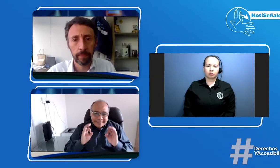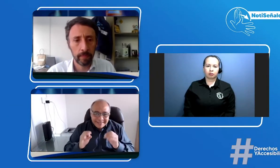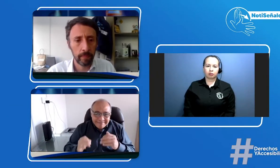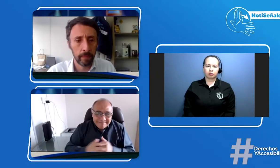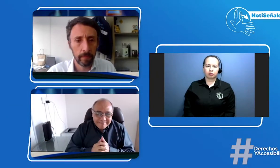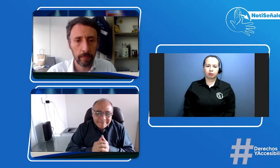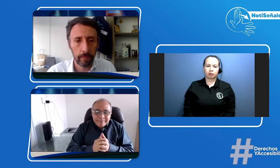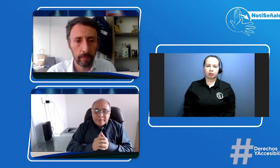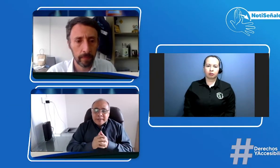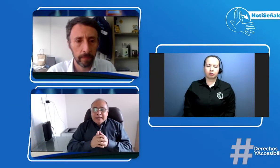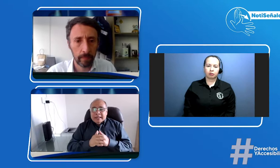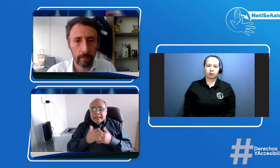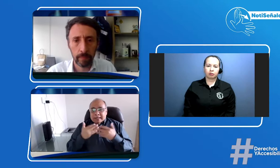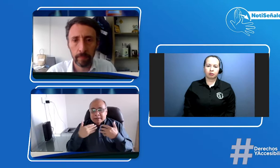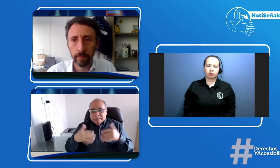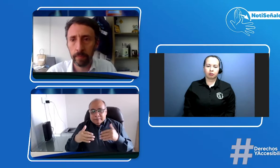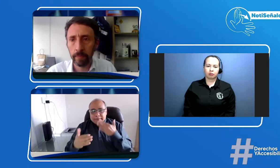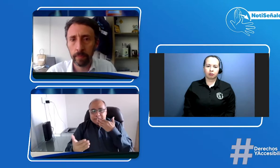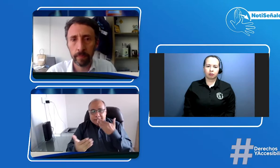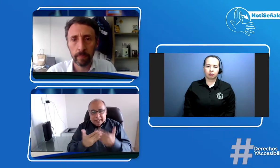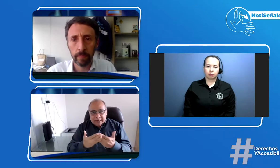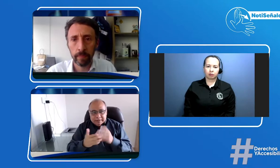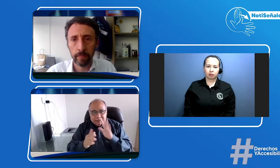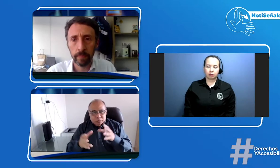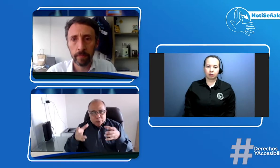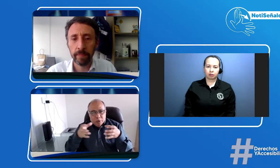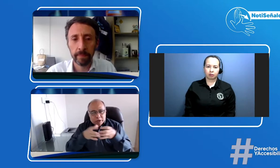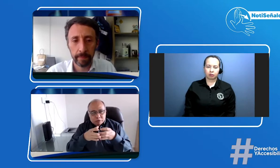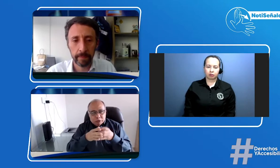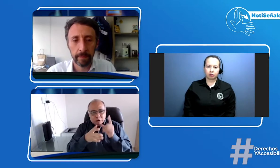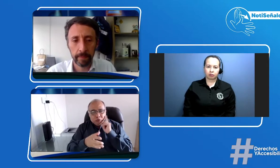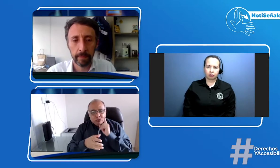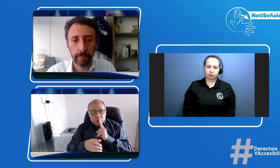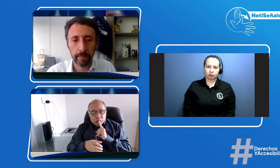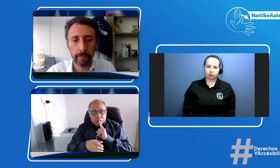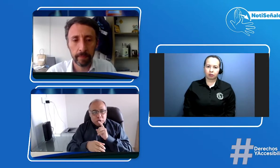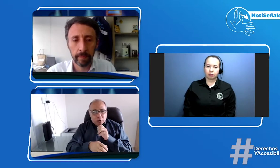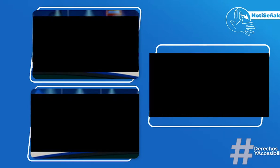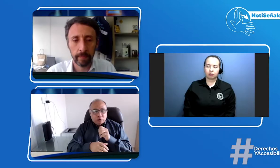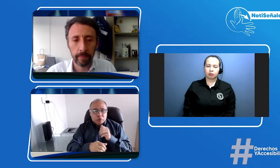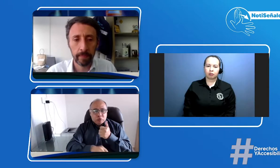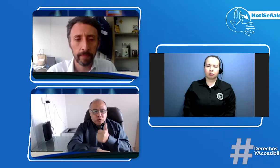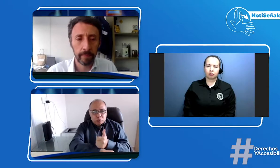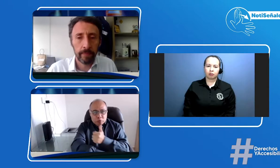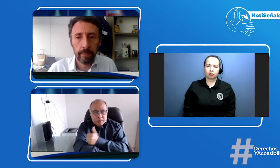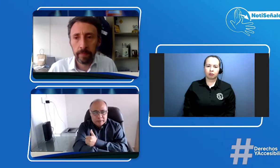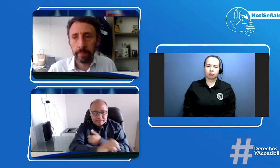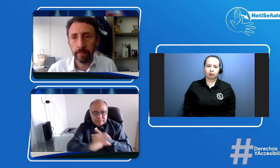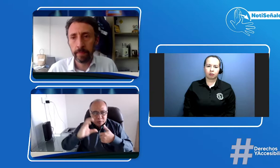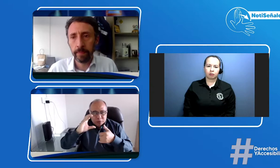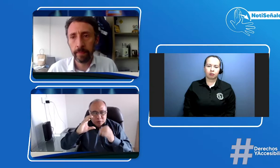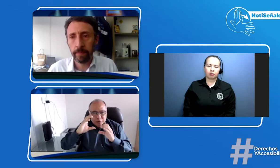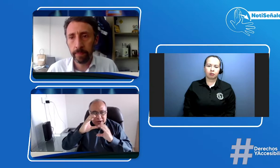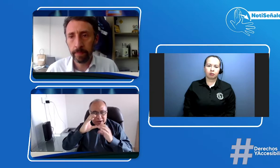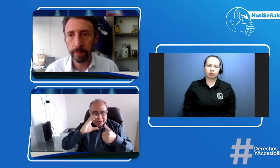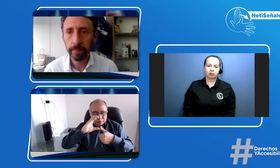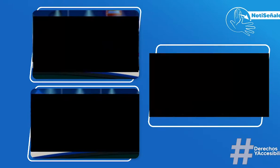Bueno, pues muchas gracias a la Asociación de Sordos de Suba a